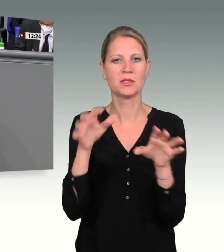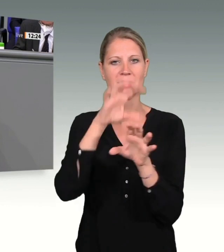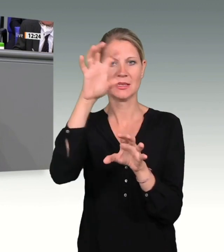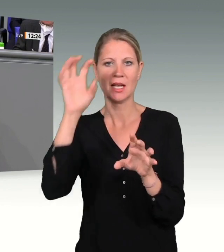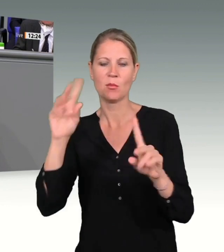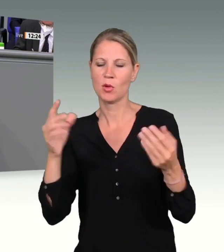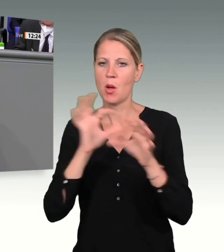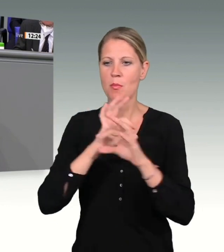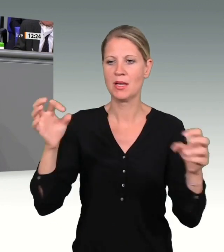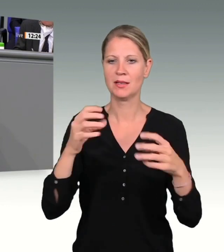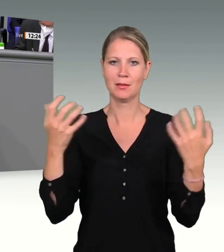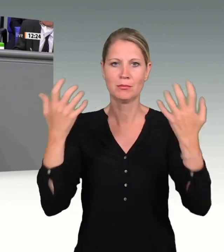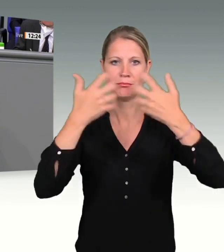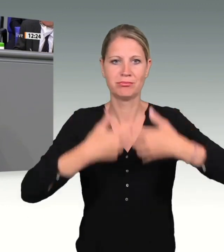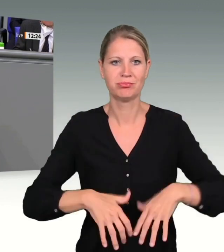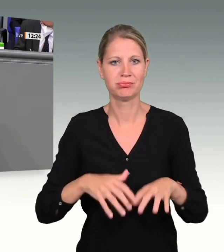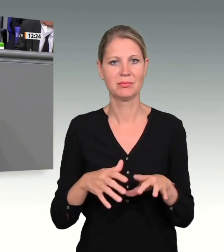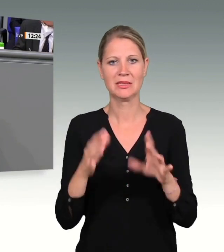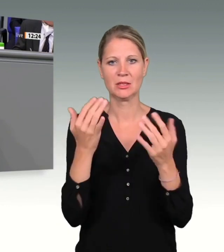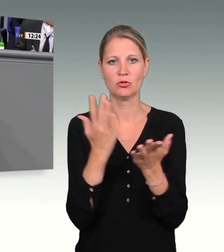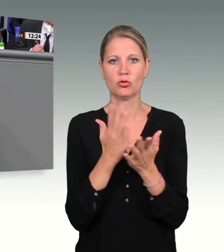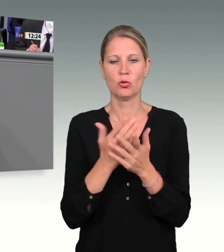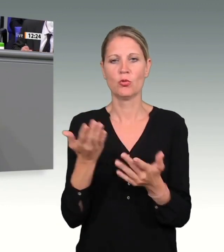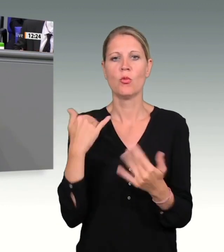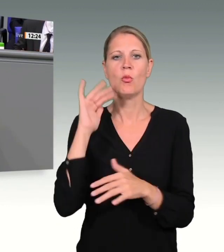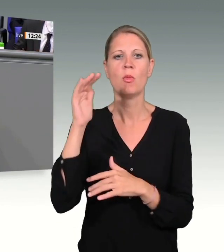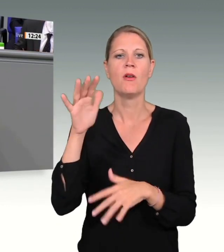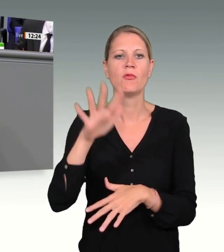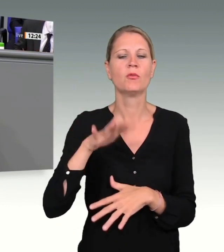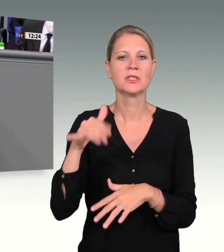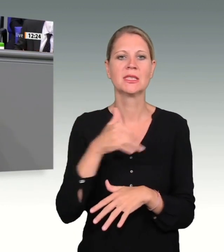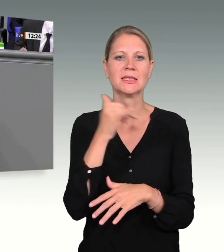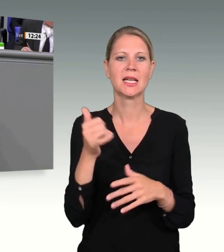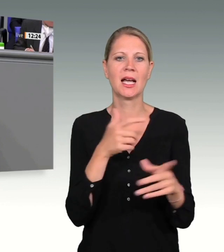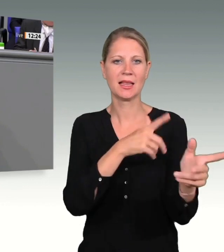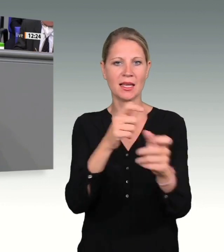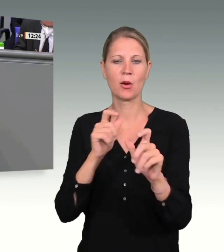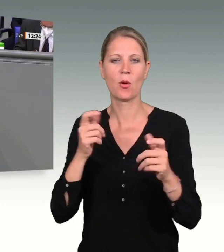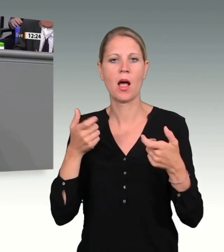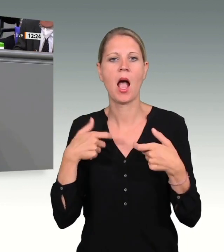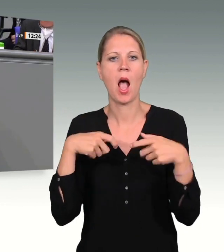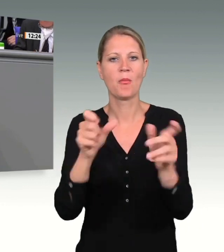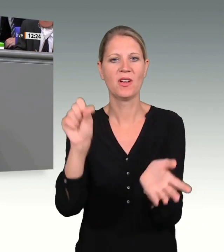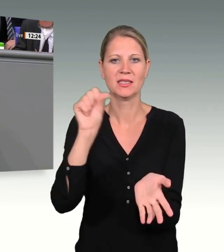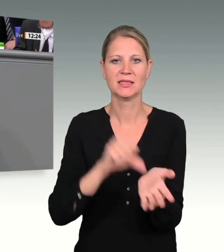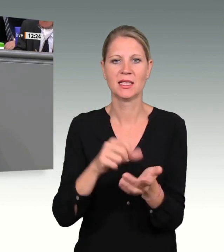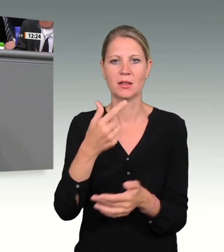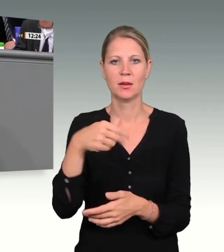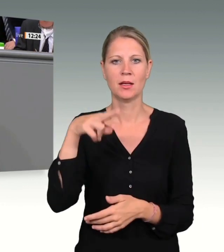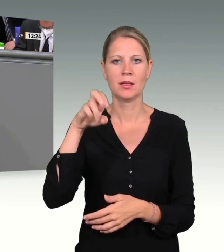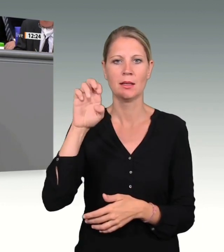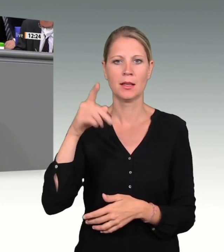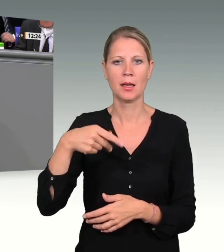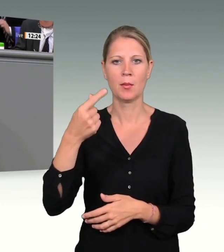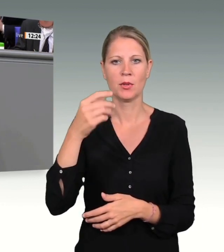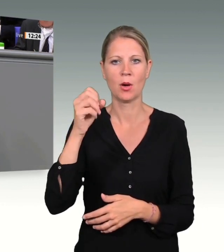diskutiert und geklärt, Maßnahmen erwogen und ausgewertet, aber am Ende ohne Erfolg. Der Plan, den Gefährder abzuschieben, schlug fehl. Am